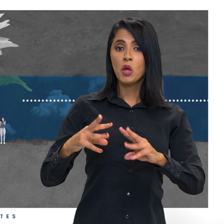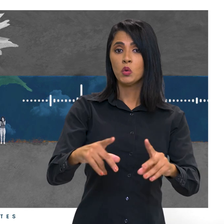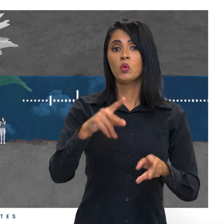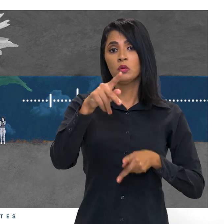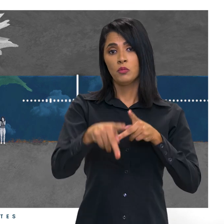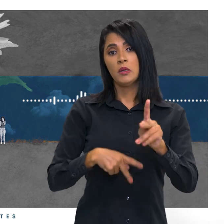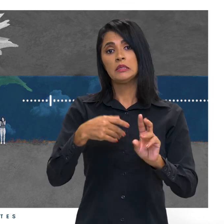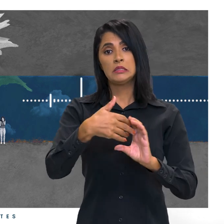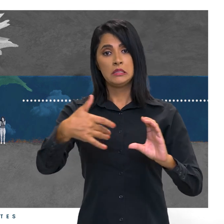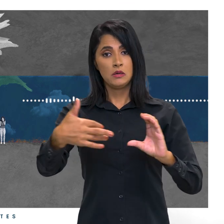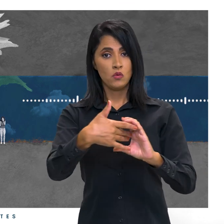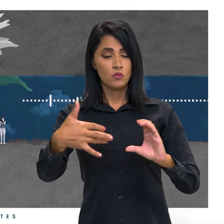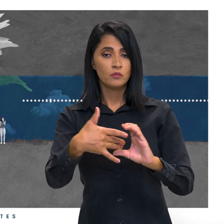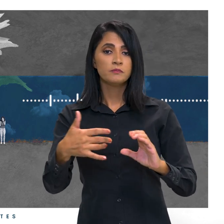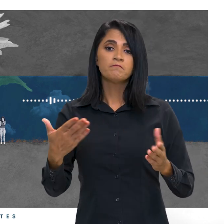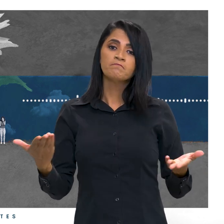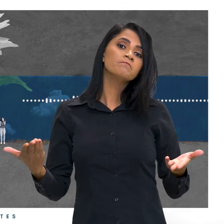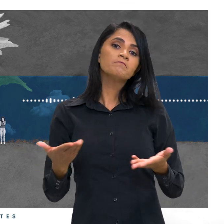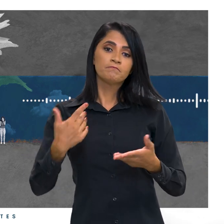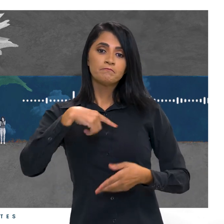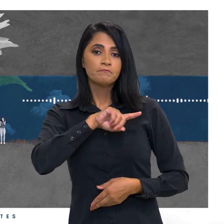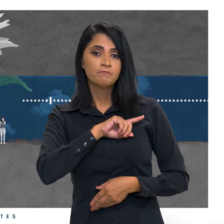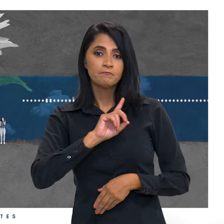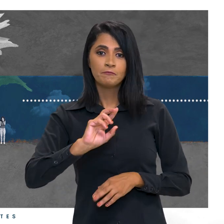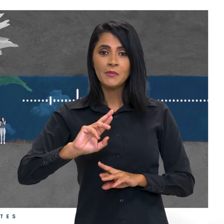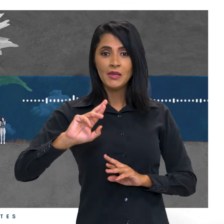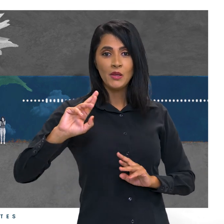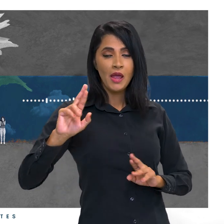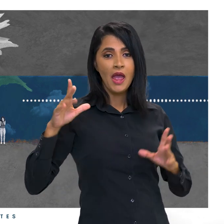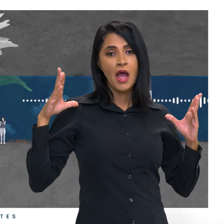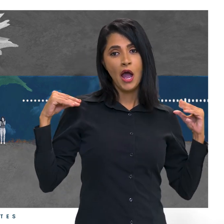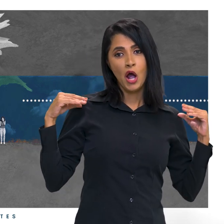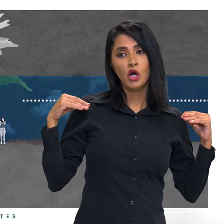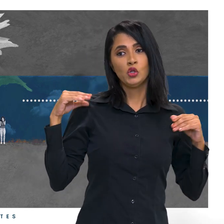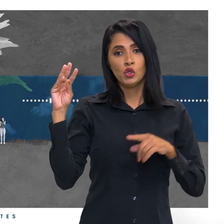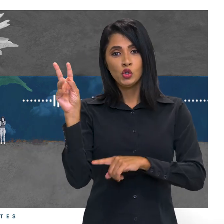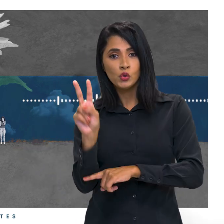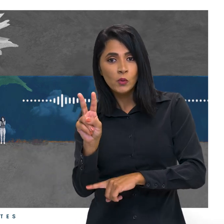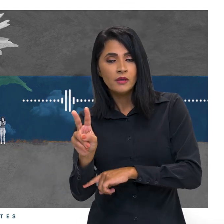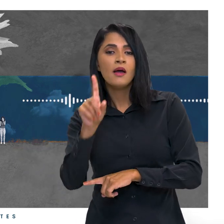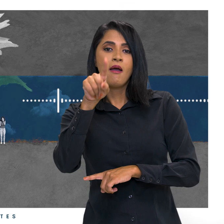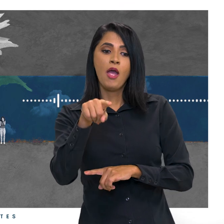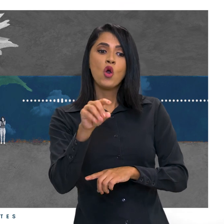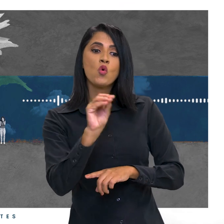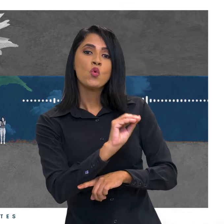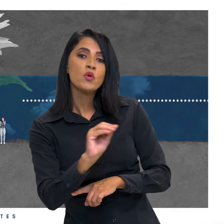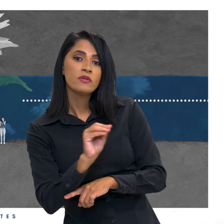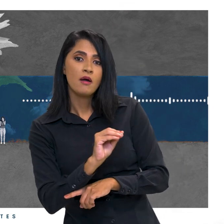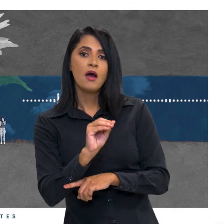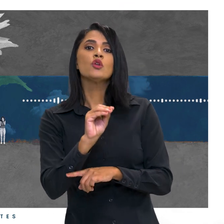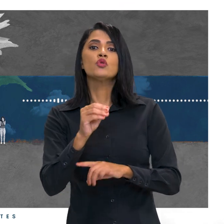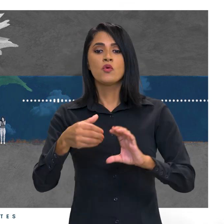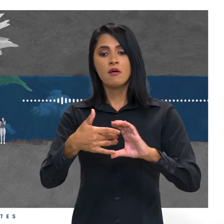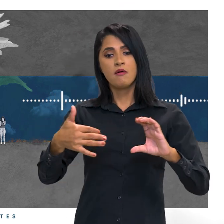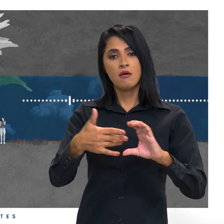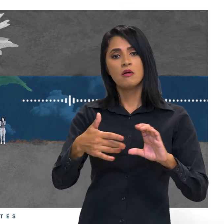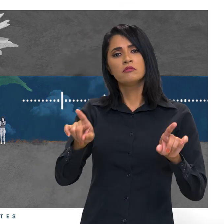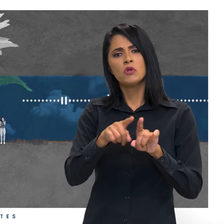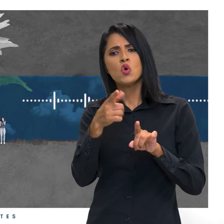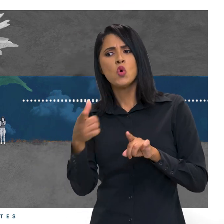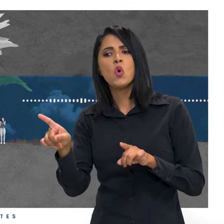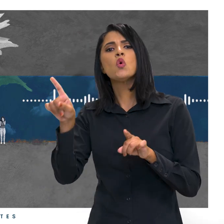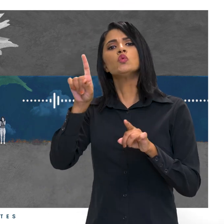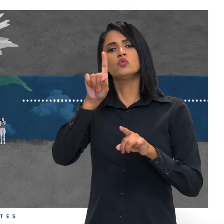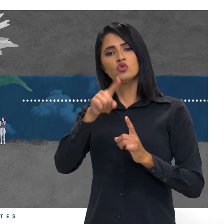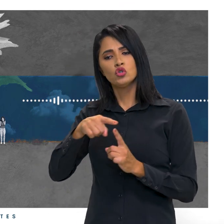Então, hoje, nós não somos mais anjo da guarda, somos cuidados raros. E abrir também para outras patologias que não